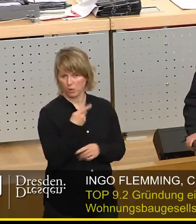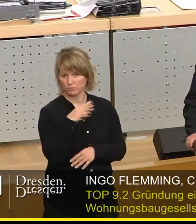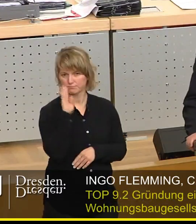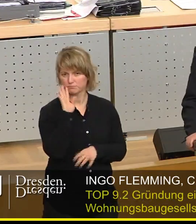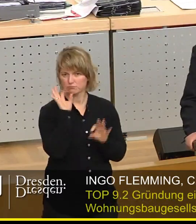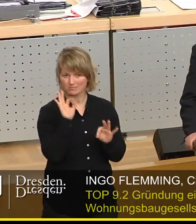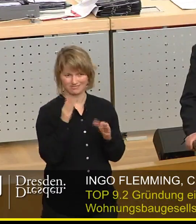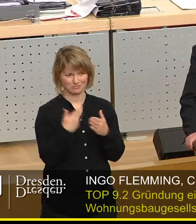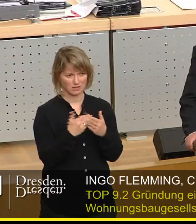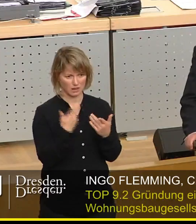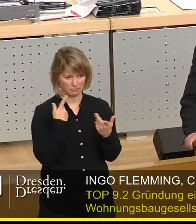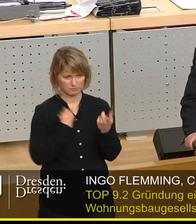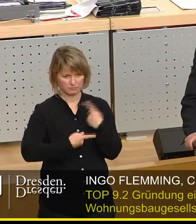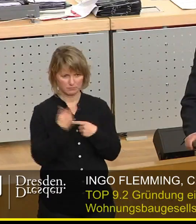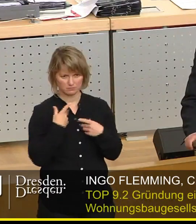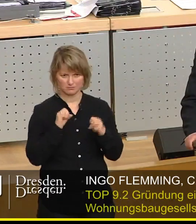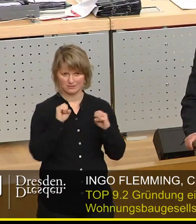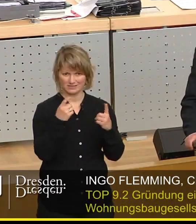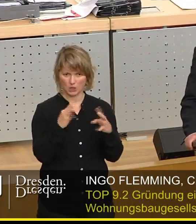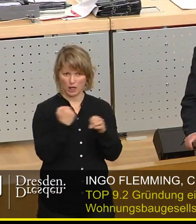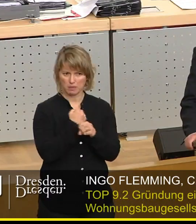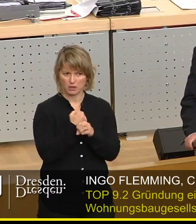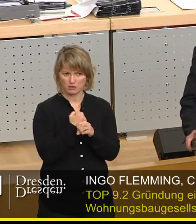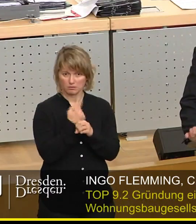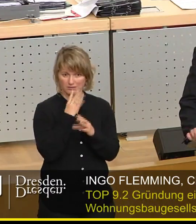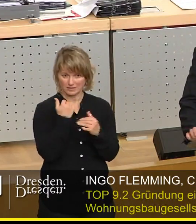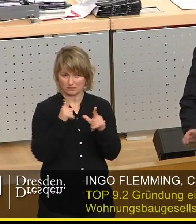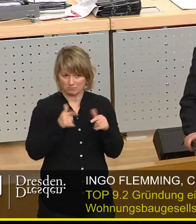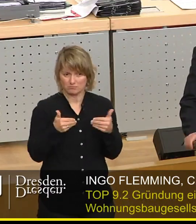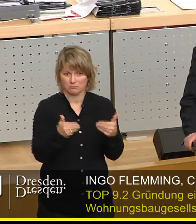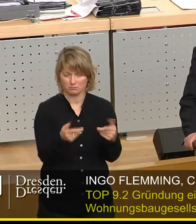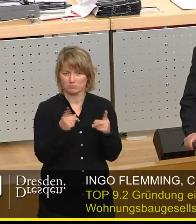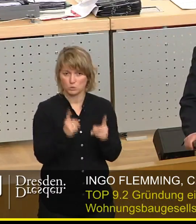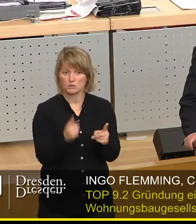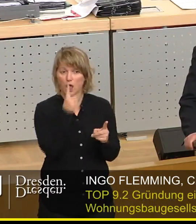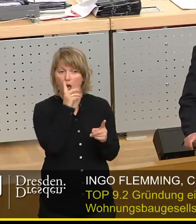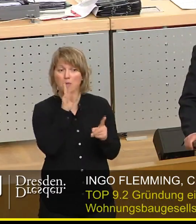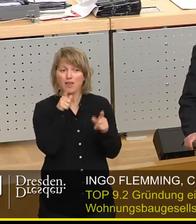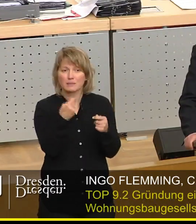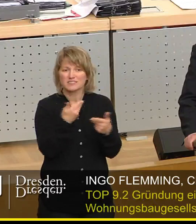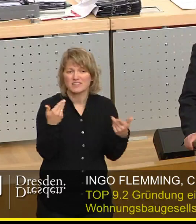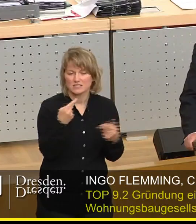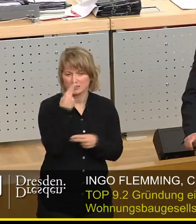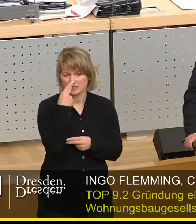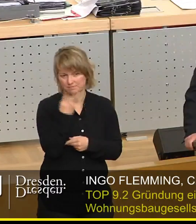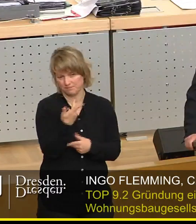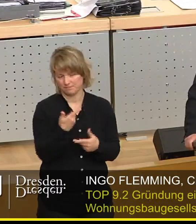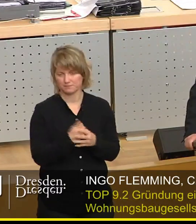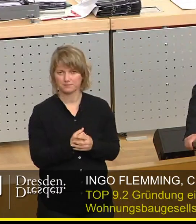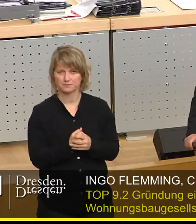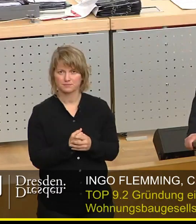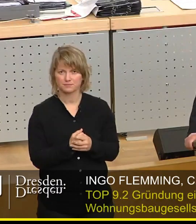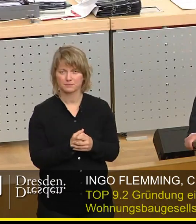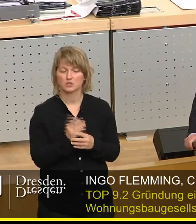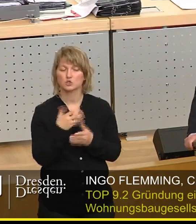ist eine Reaktion darauf durchaus angeraten. Es kommt nur darauf an, wie sie ausfällt. Wir haben uns von